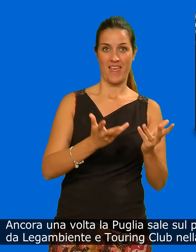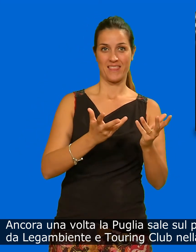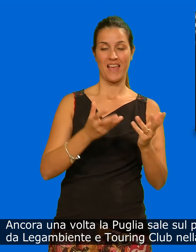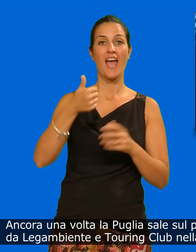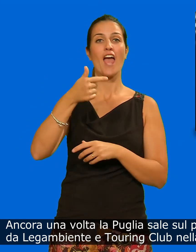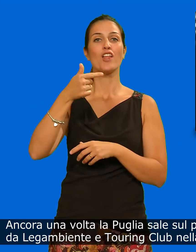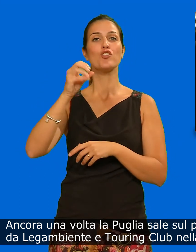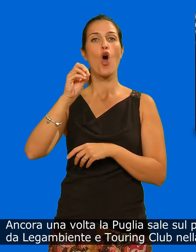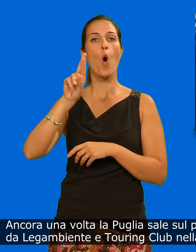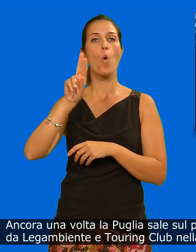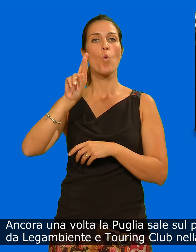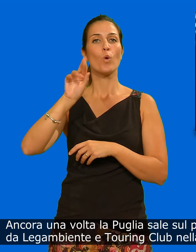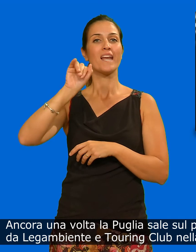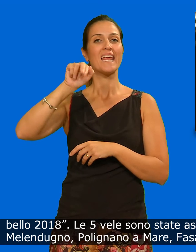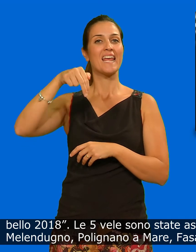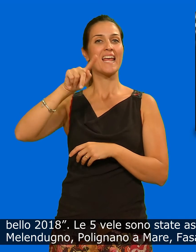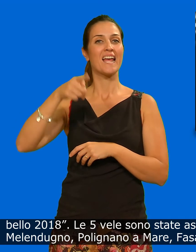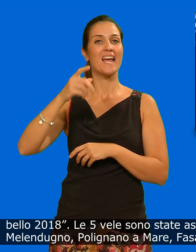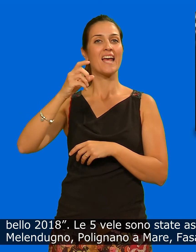nella guida blu il mare più bello 2018